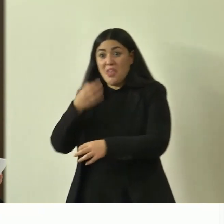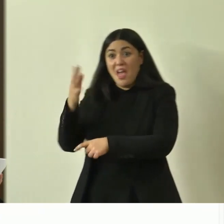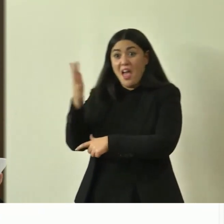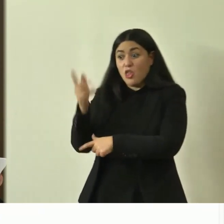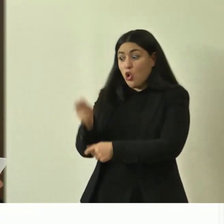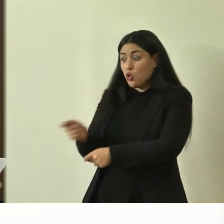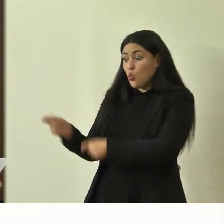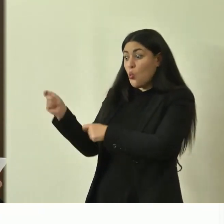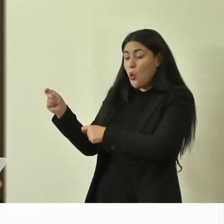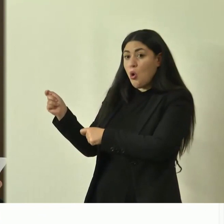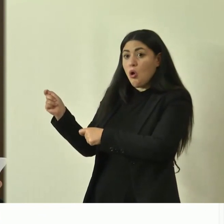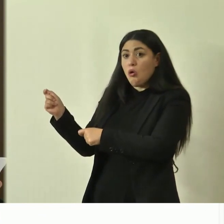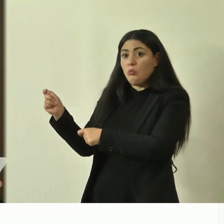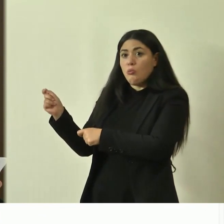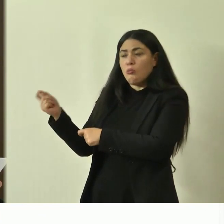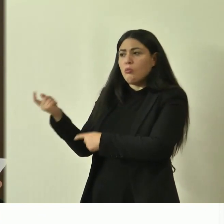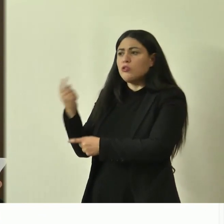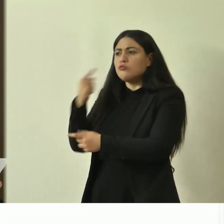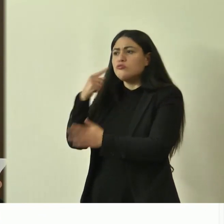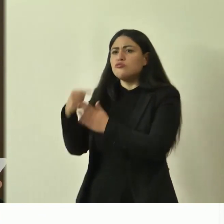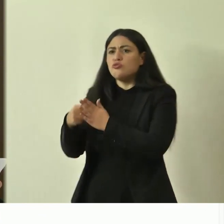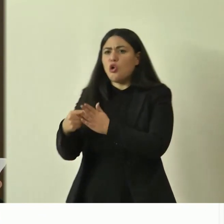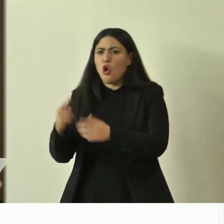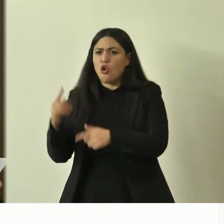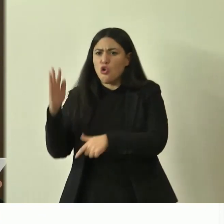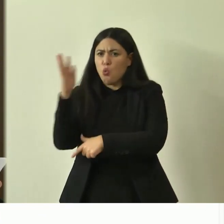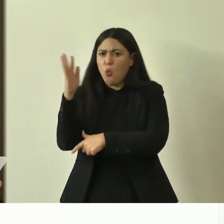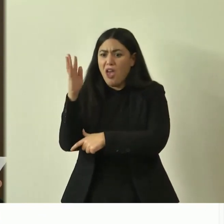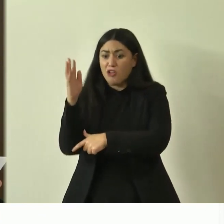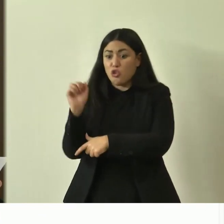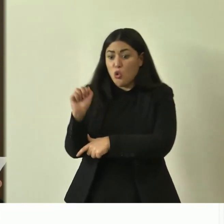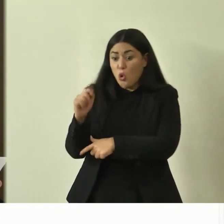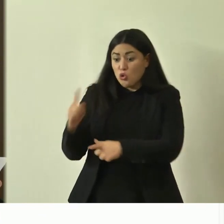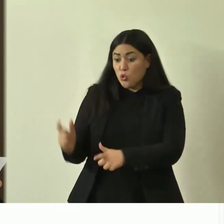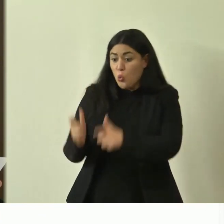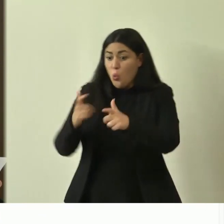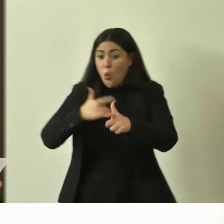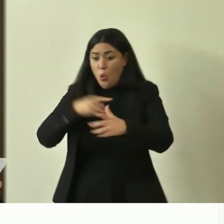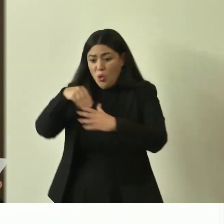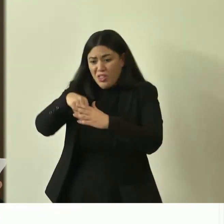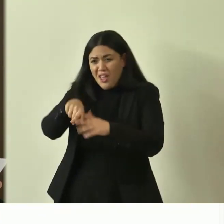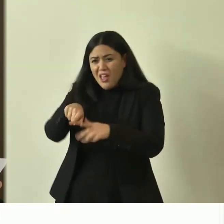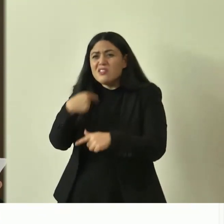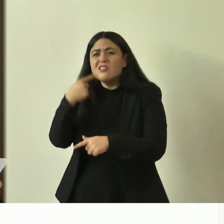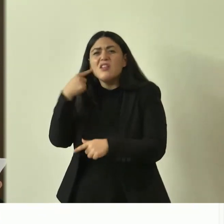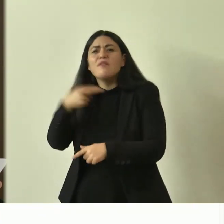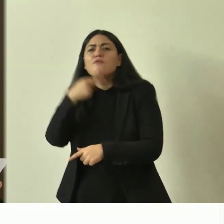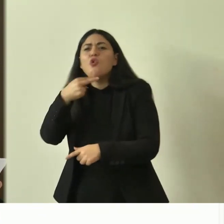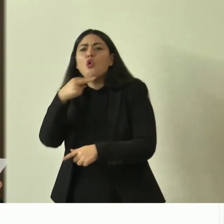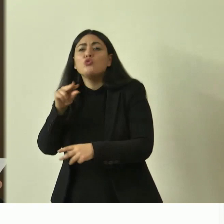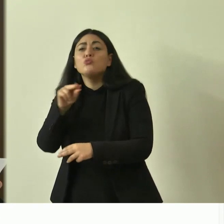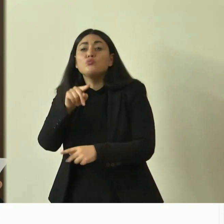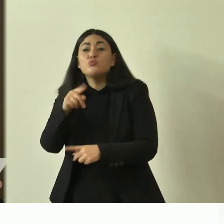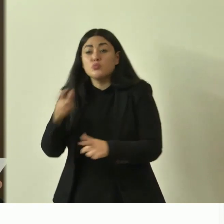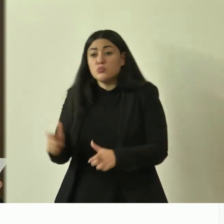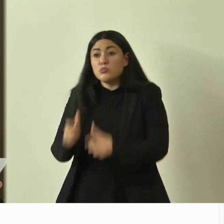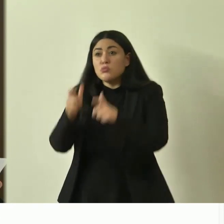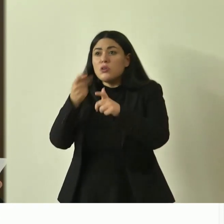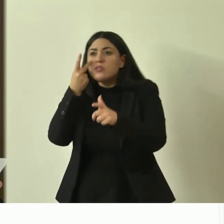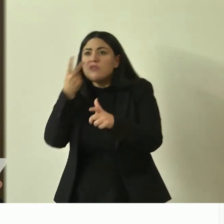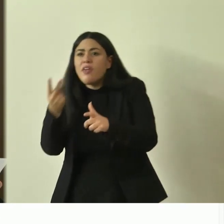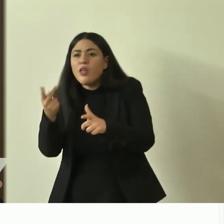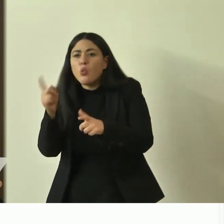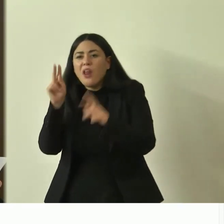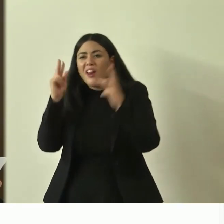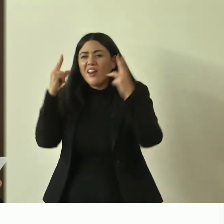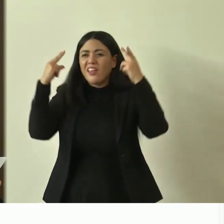poi torna la canese contro la quercia quando dal cuore del fusto si leva una voce che mormora sotto questa scorza vive una ninfa